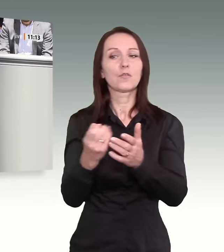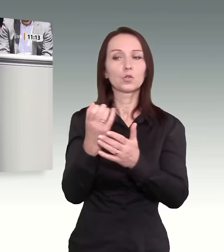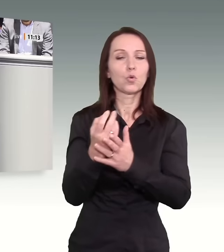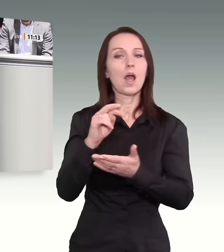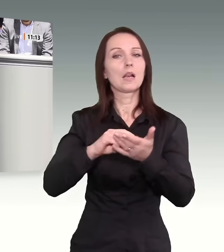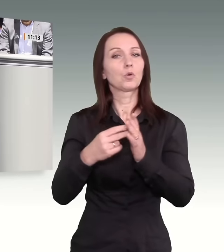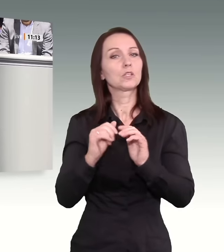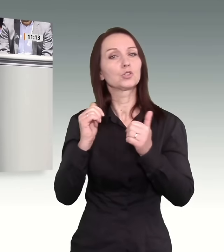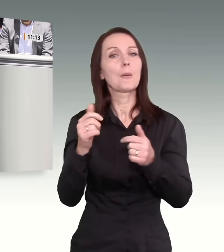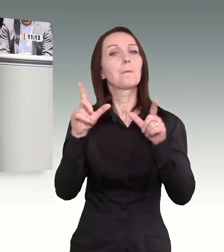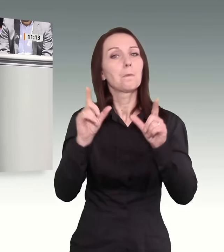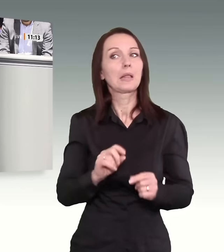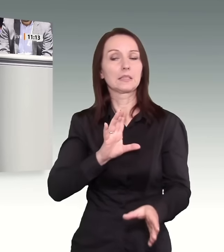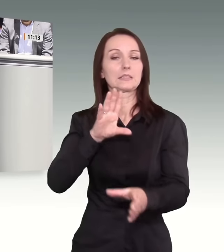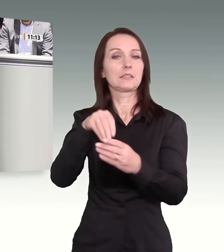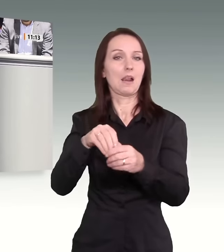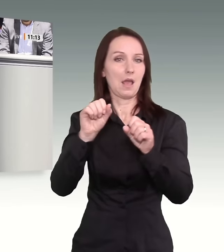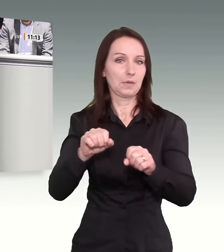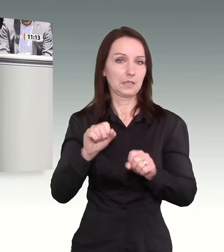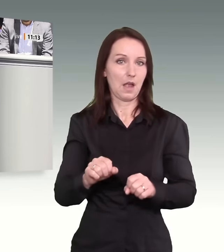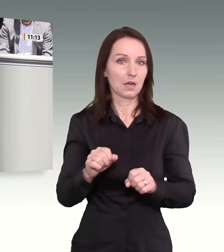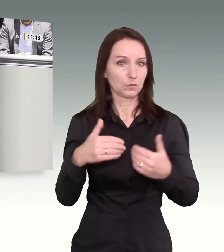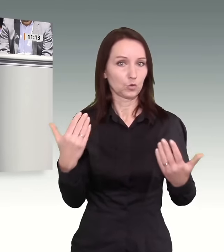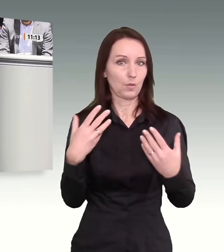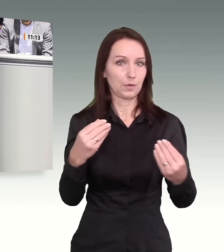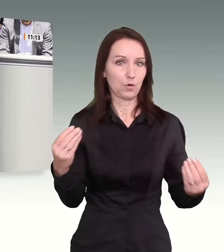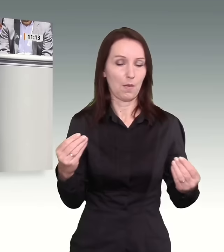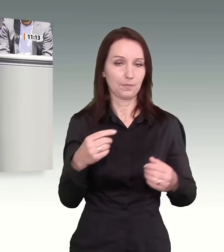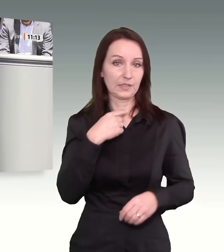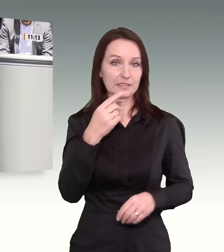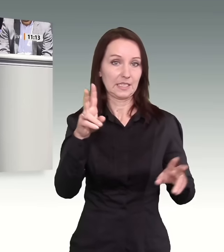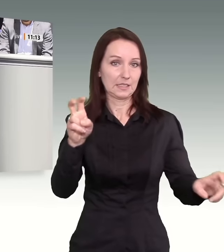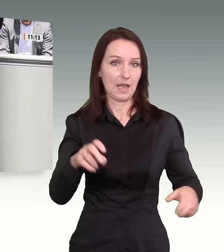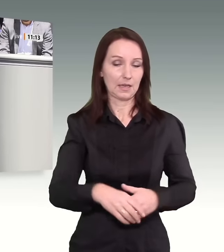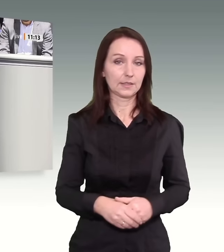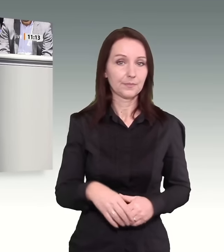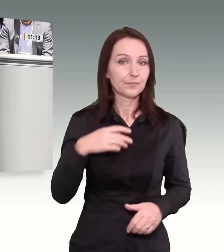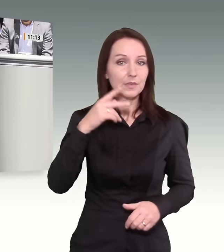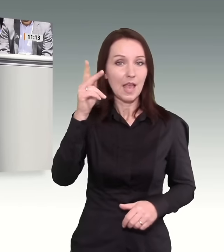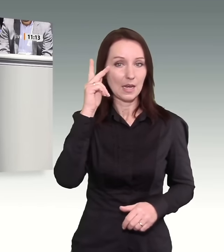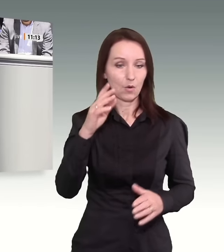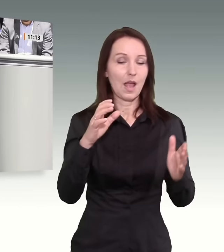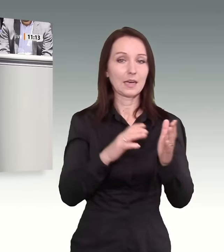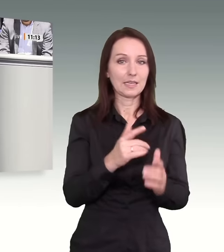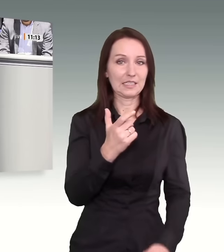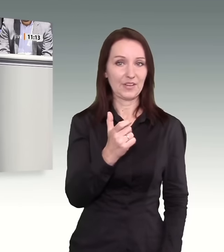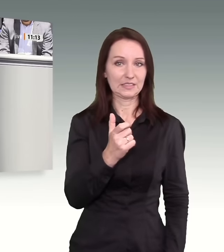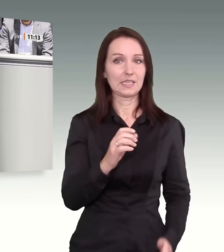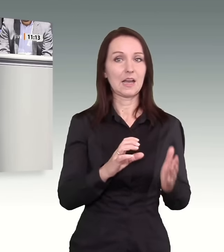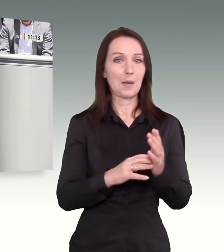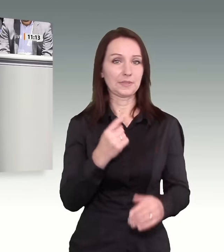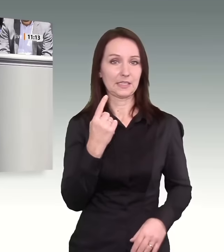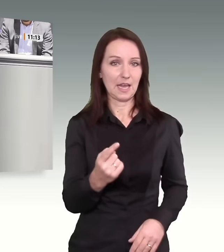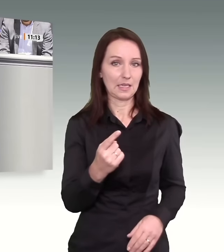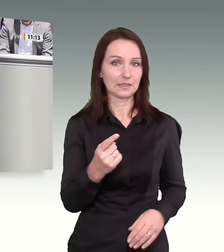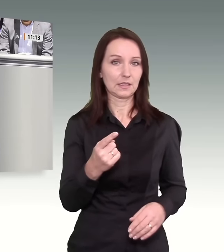Erinnerung. Artikel 20 Absatz 1 lautet, die Bundesrepublik Deutschland ist ein demokratischer und sozialer Bundesstaat. Artikel 1 Absatz 1